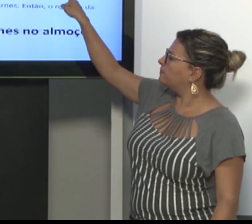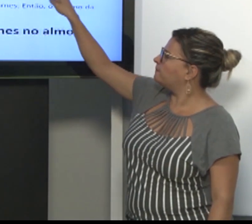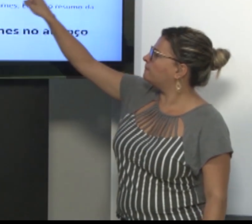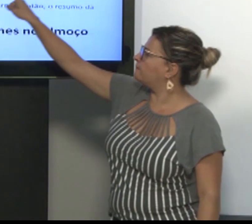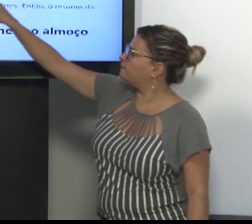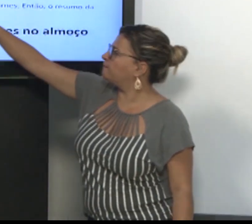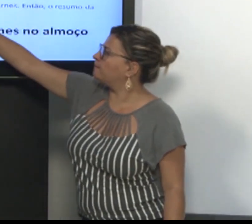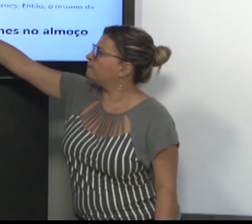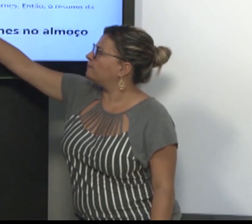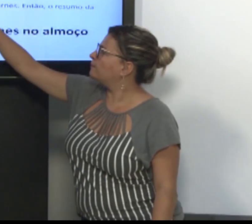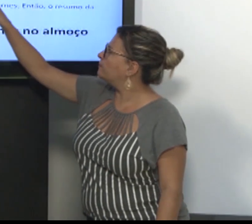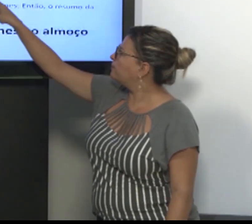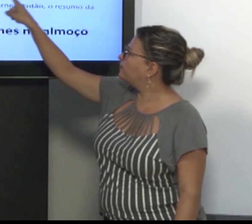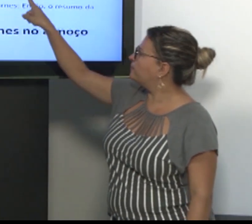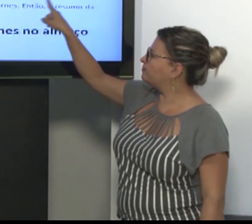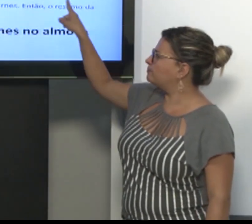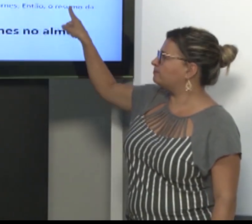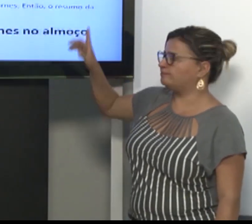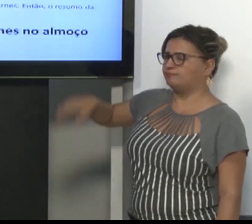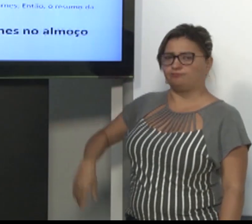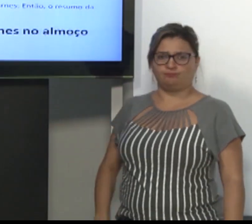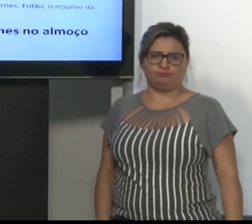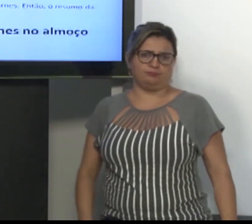Pedro comeu carnes.